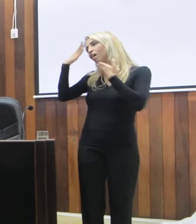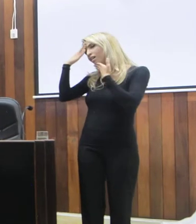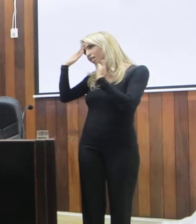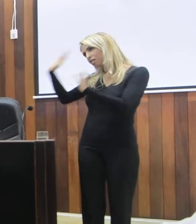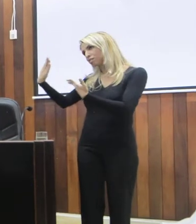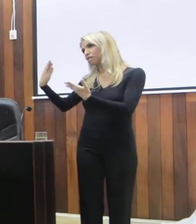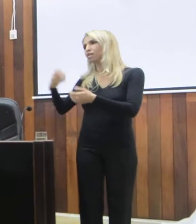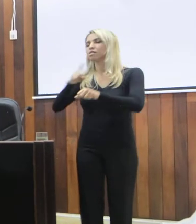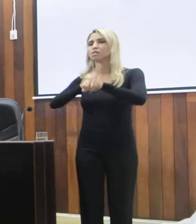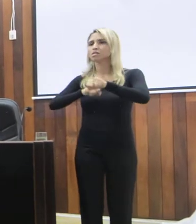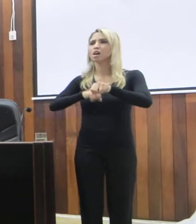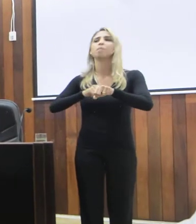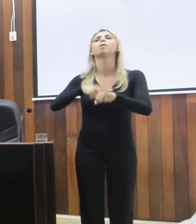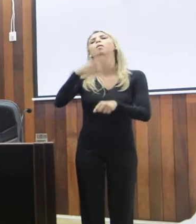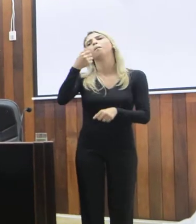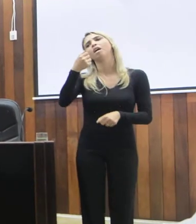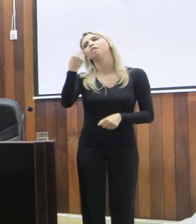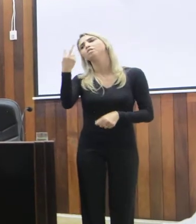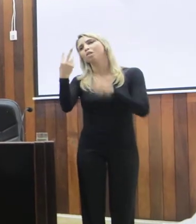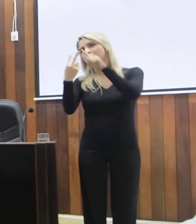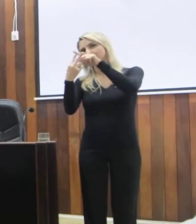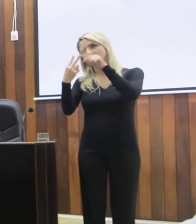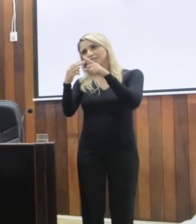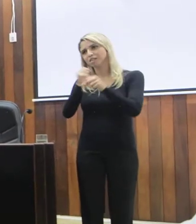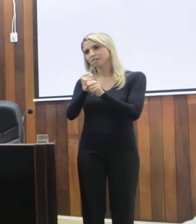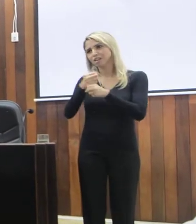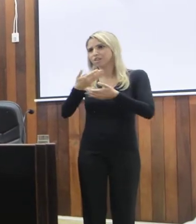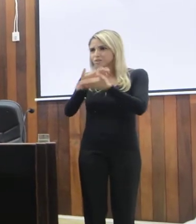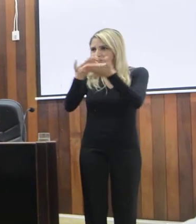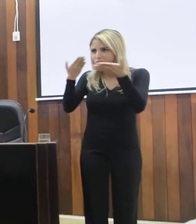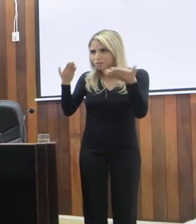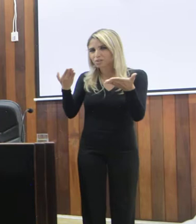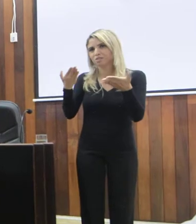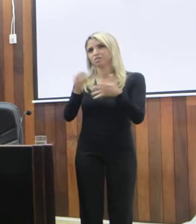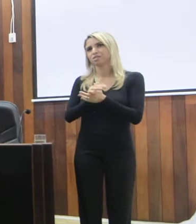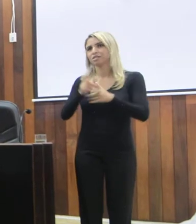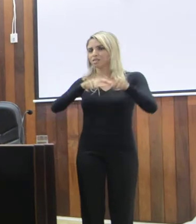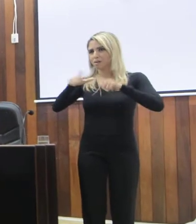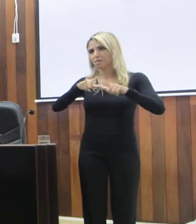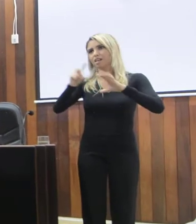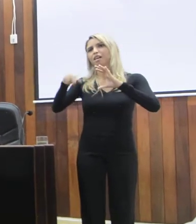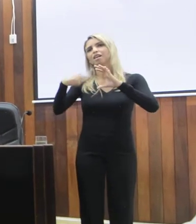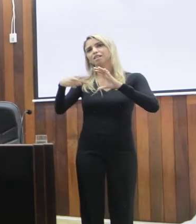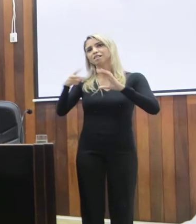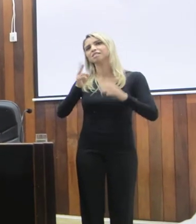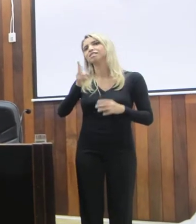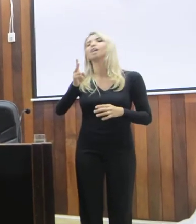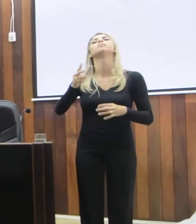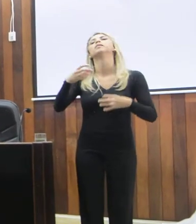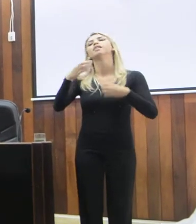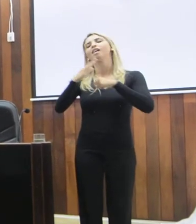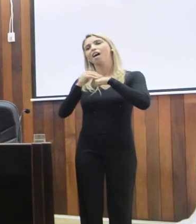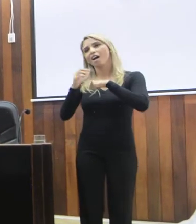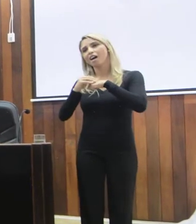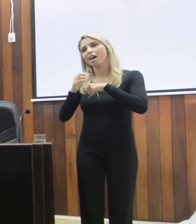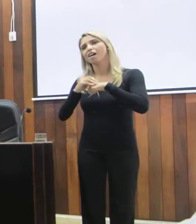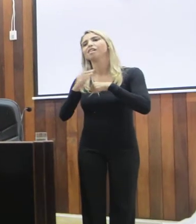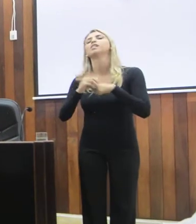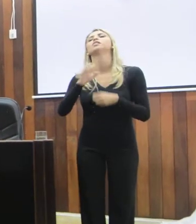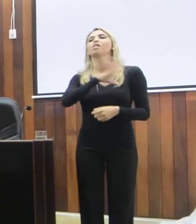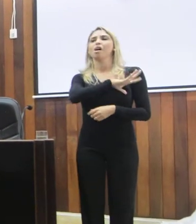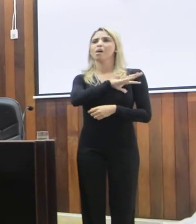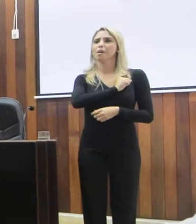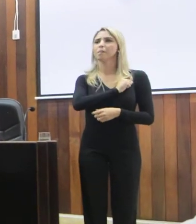todo esse tempo, por quase dois anos, a todos os funcionários dessa casa. E sempre me trataram com muito carinho, com muito amor, com